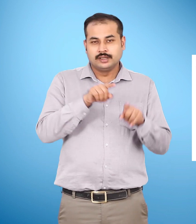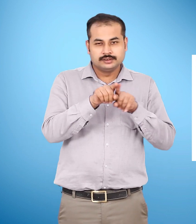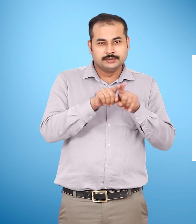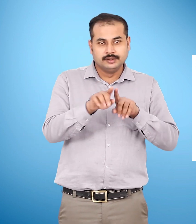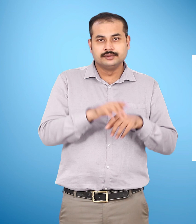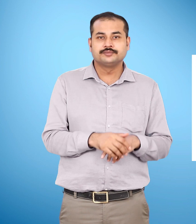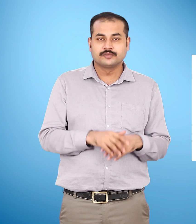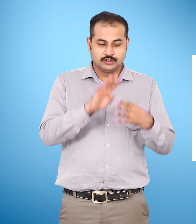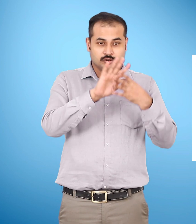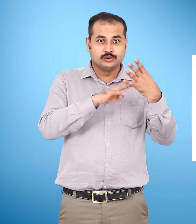जूट